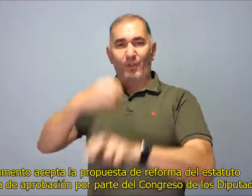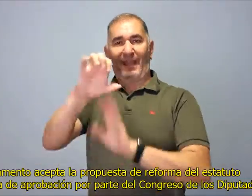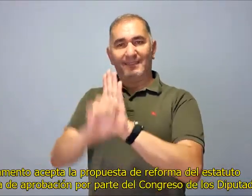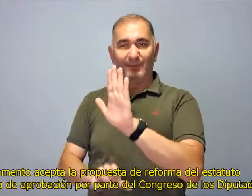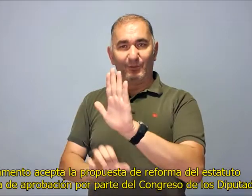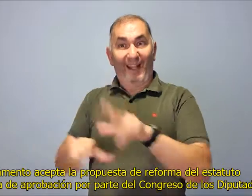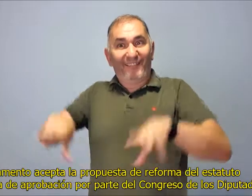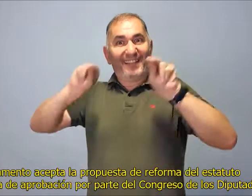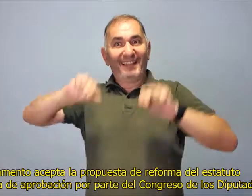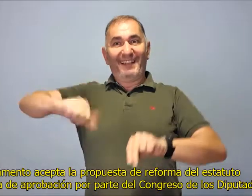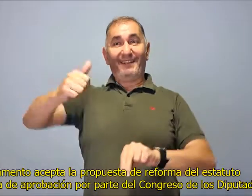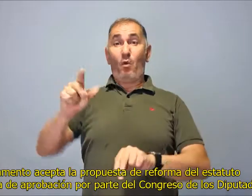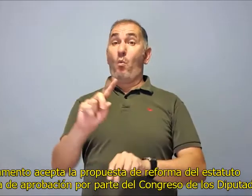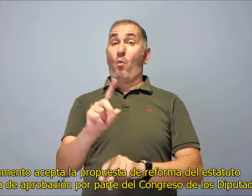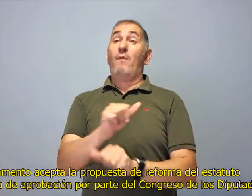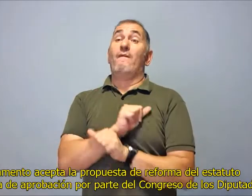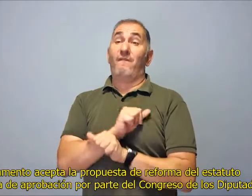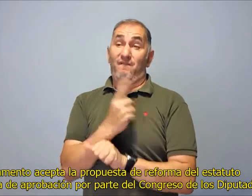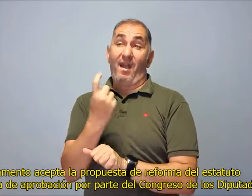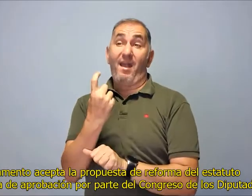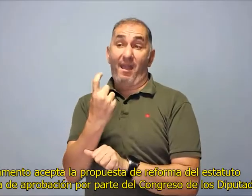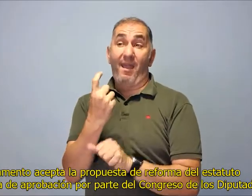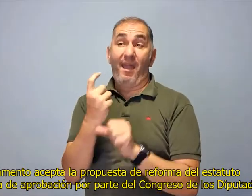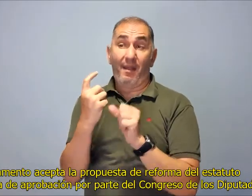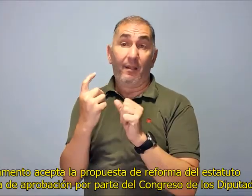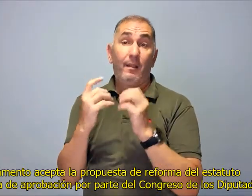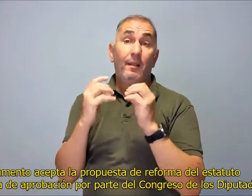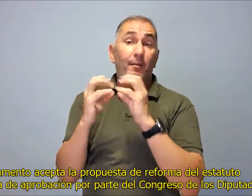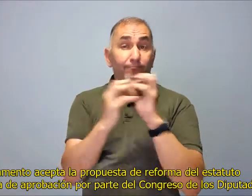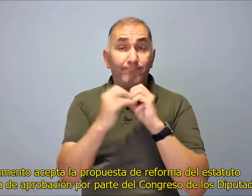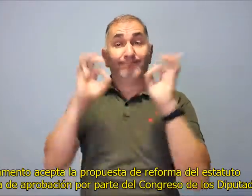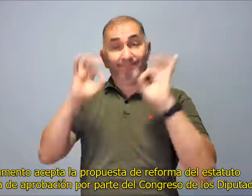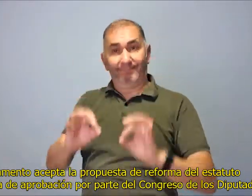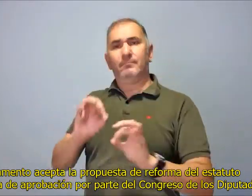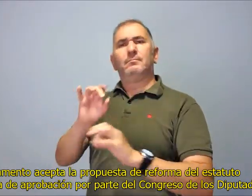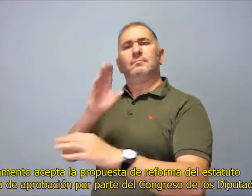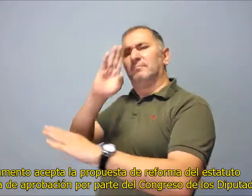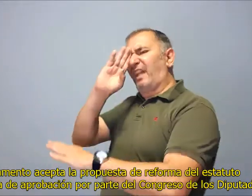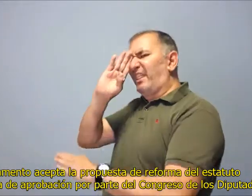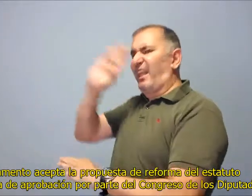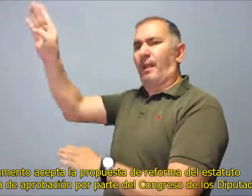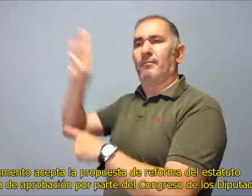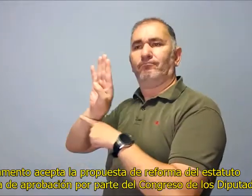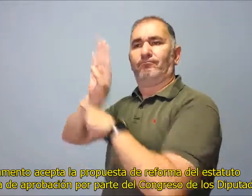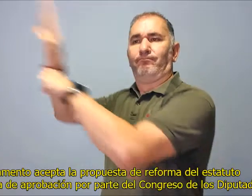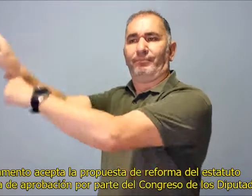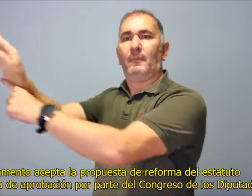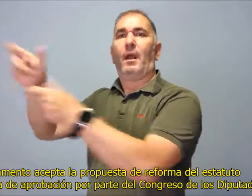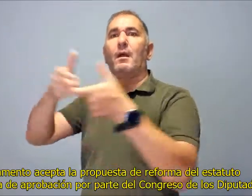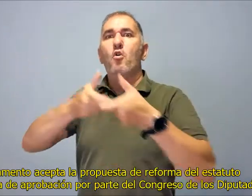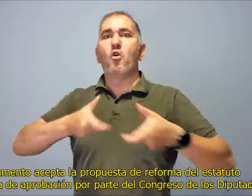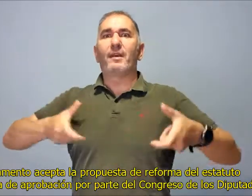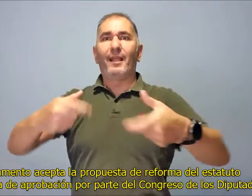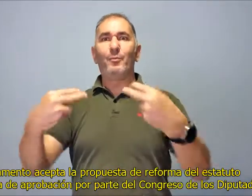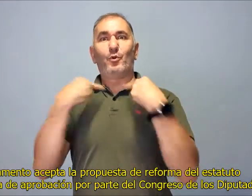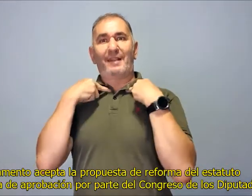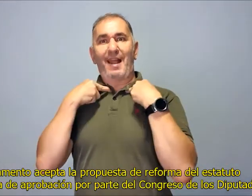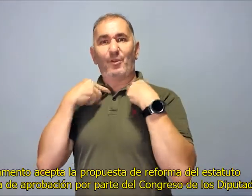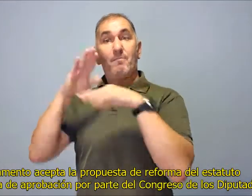Parlamento acepta la propuesta de reforma del Estatuto a la espera de aprobación por parte del Congreso de los Diputados.